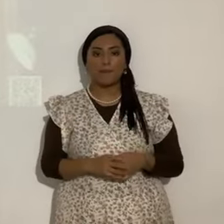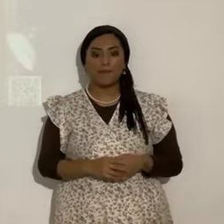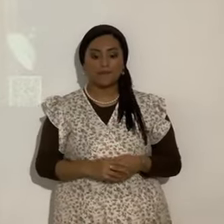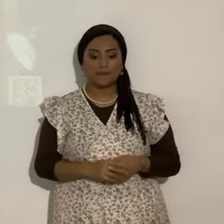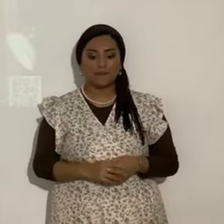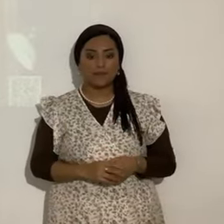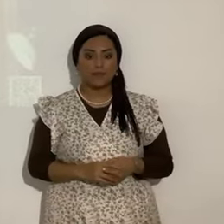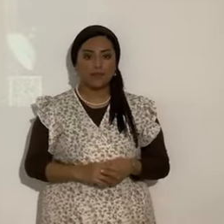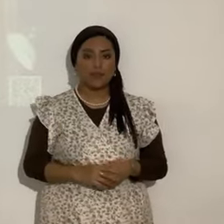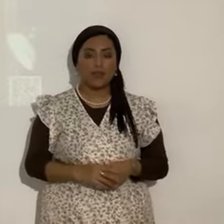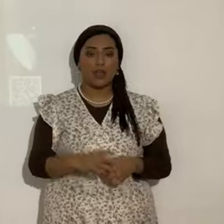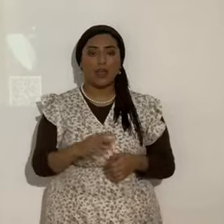Yo hablo lo que he visto,